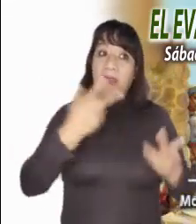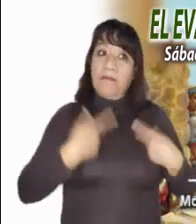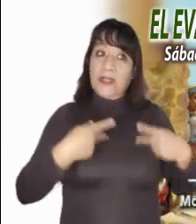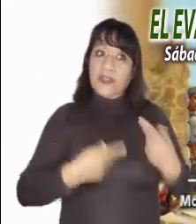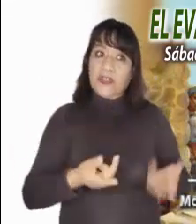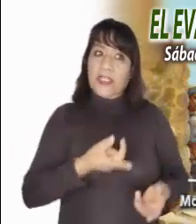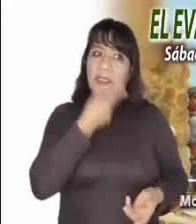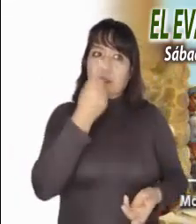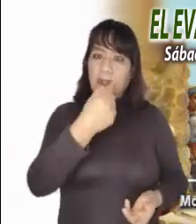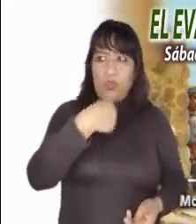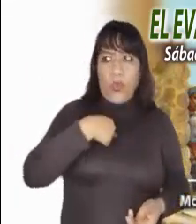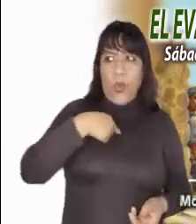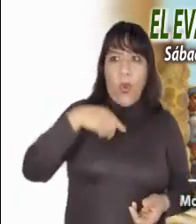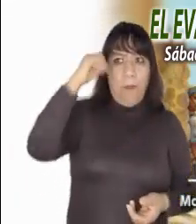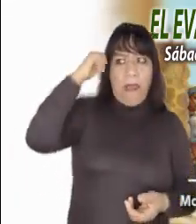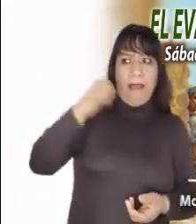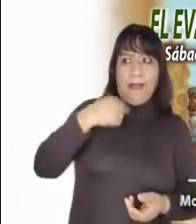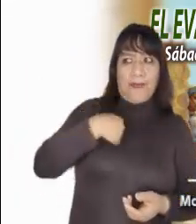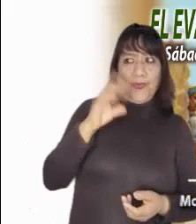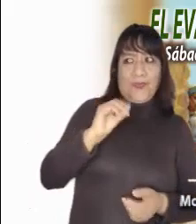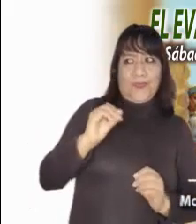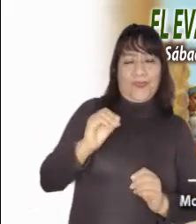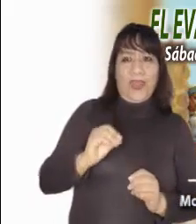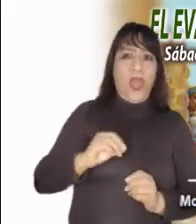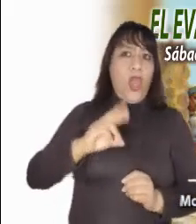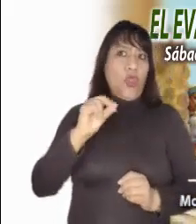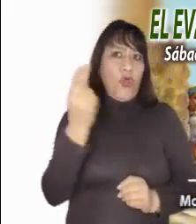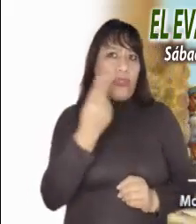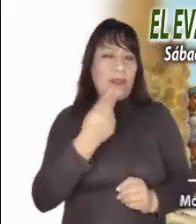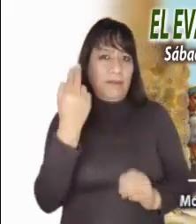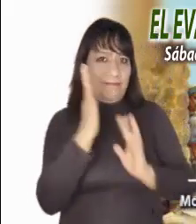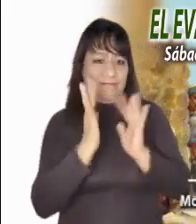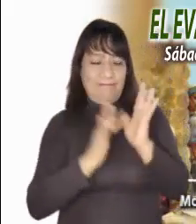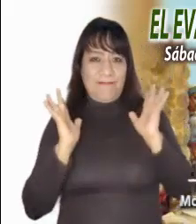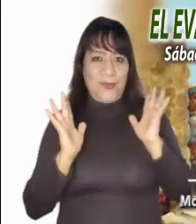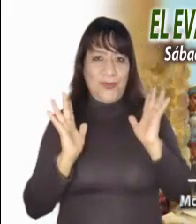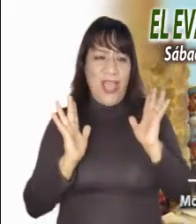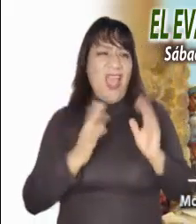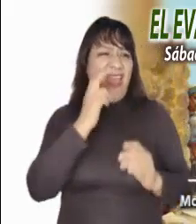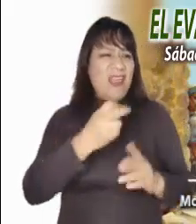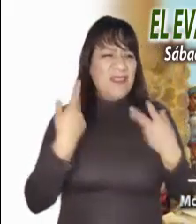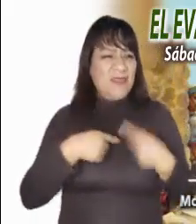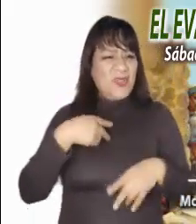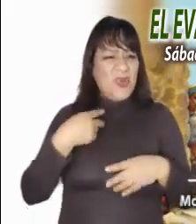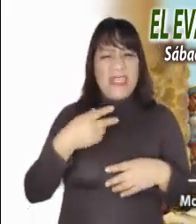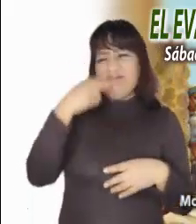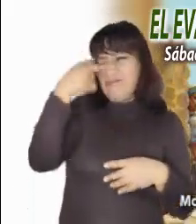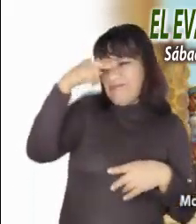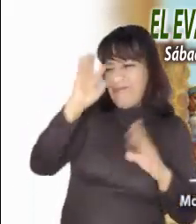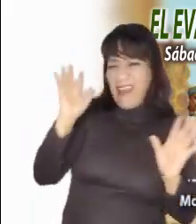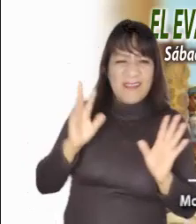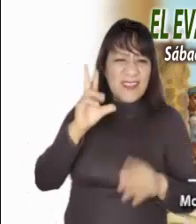no tiene necesidad de Jesús y puede pasar de largo en su propia ignorancia y en su propia perdición.